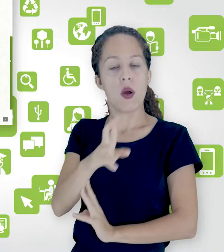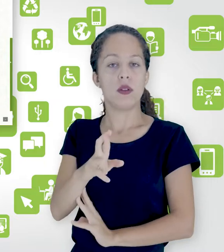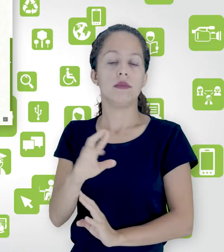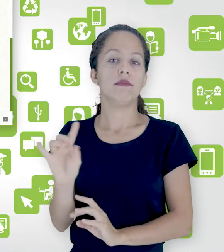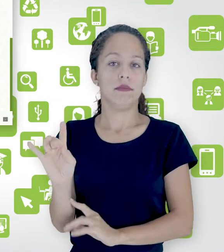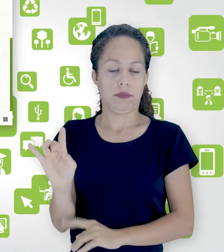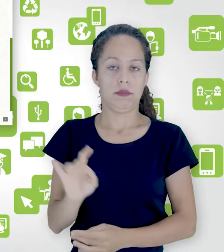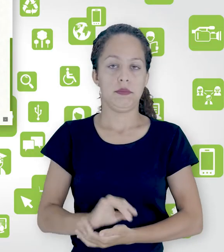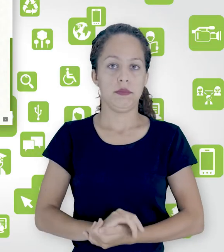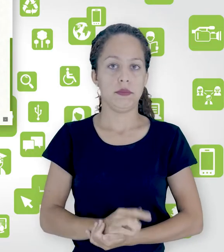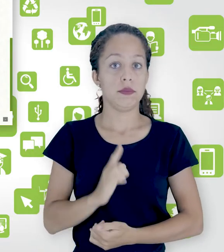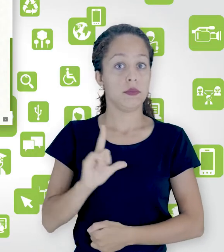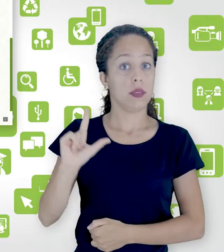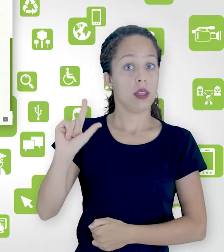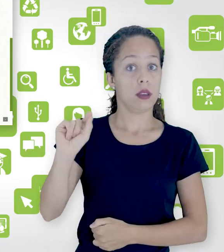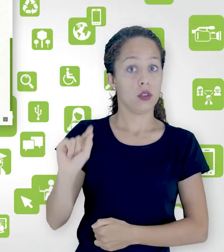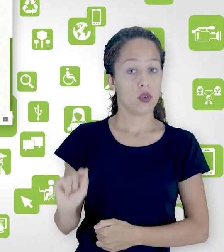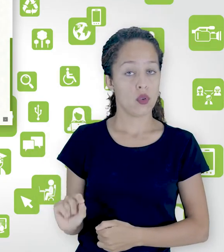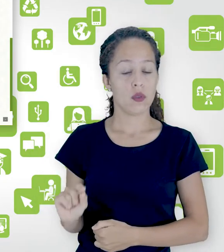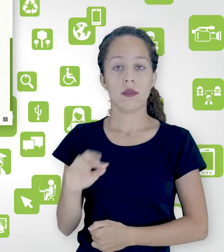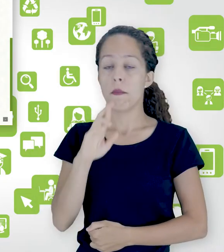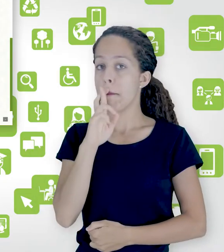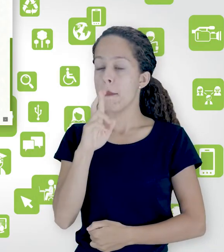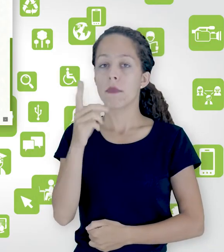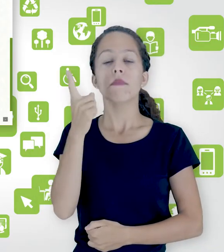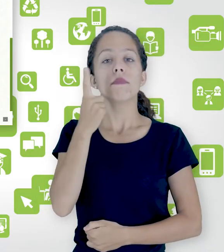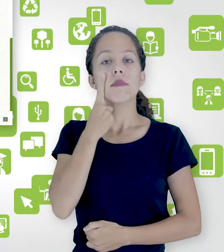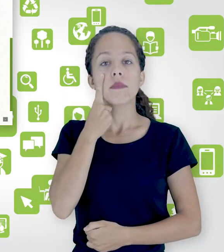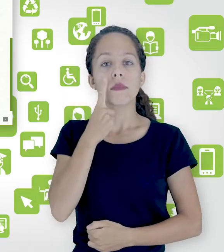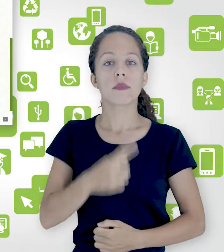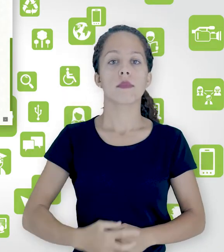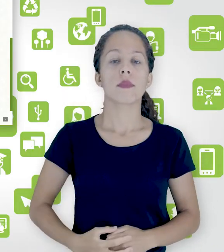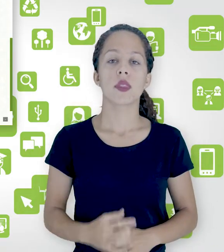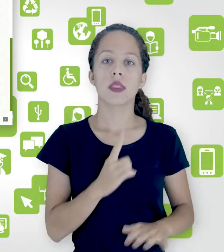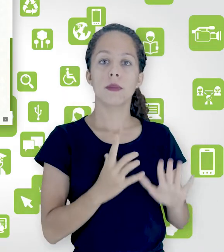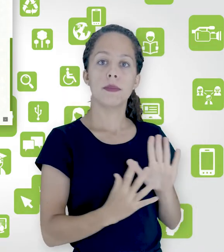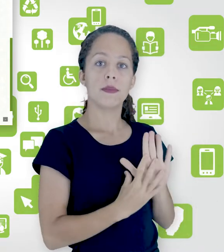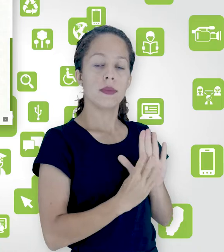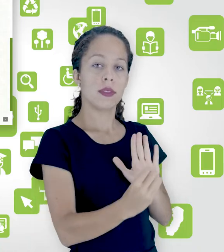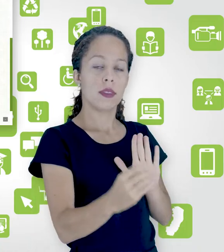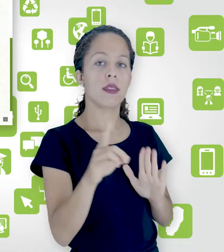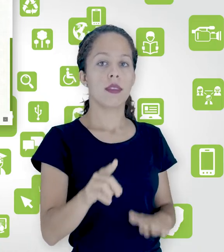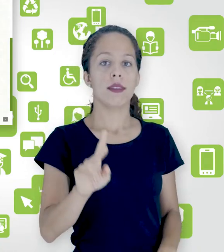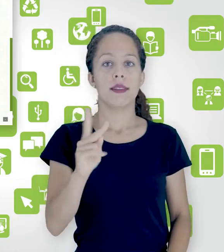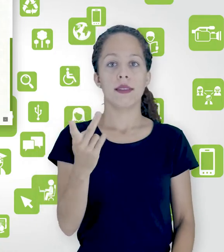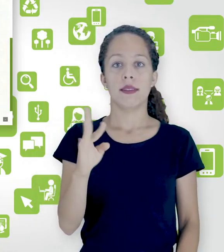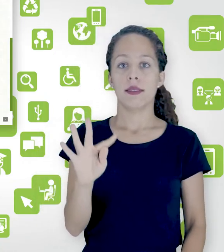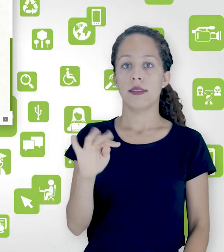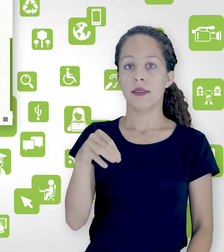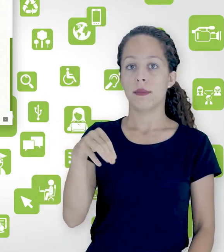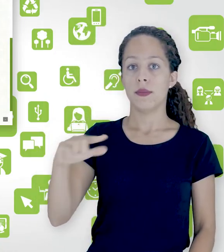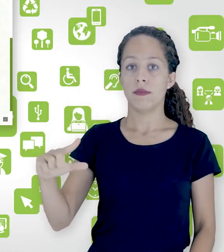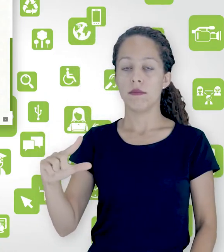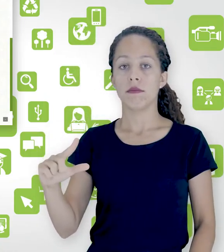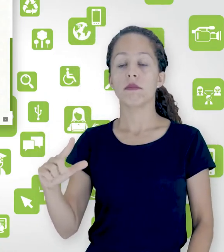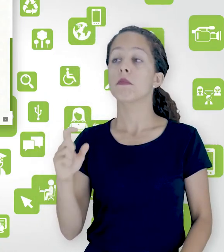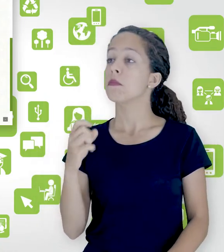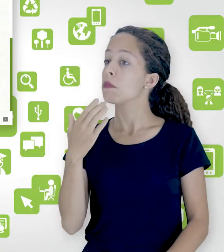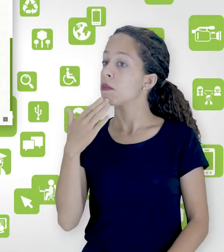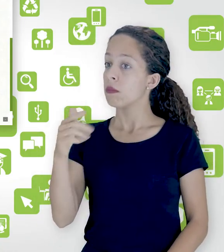Em opções de resposta, vamos ao formato da resposta. Como padrão, é o editor HTML. Você pode também solicitar que o aluno envie